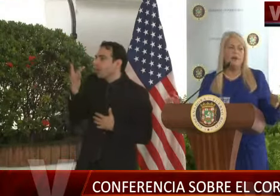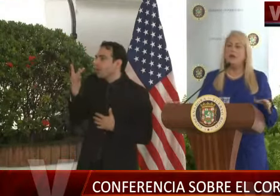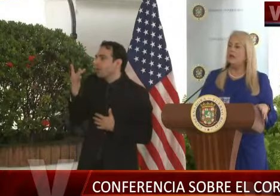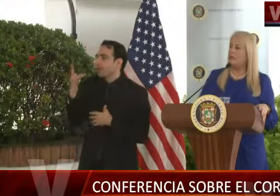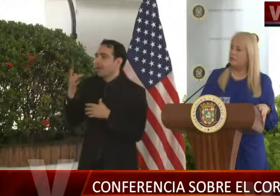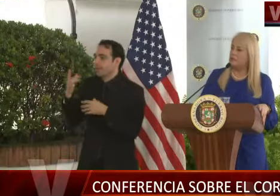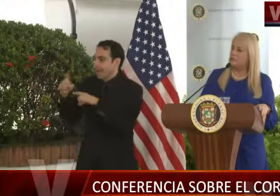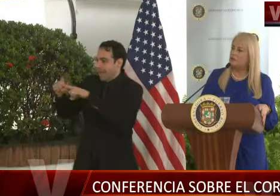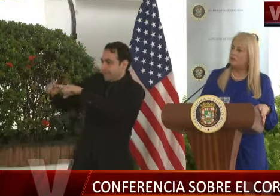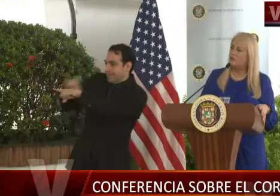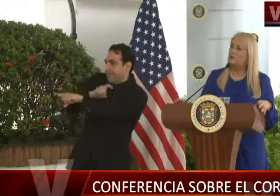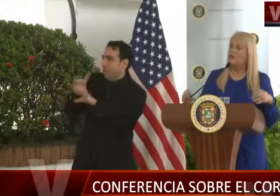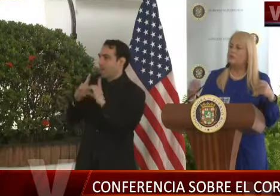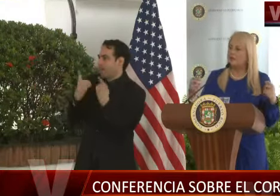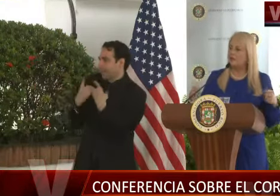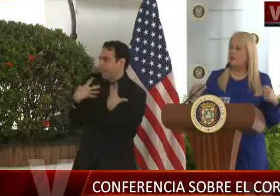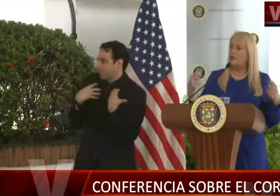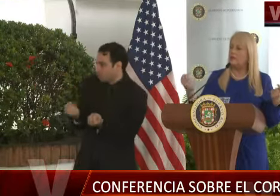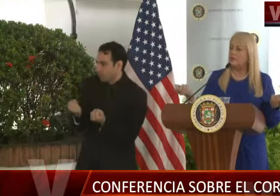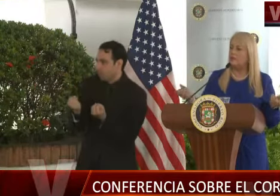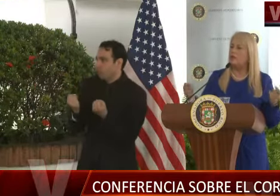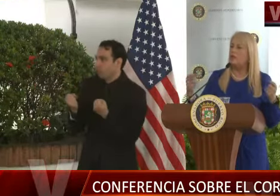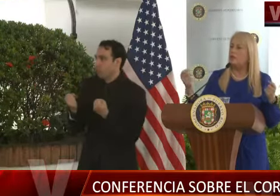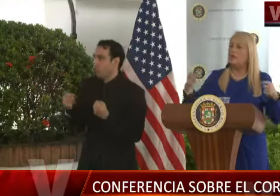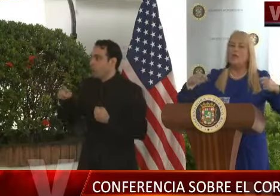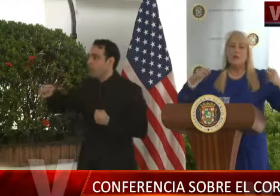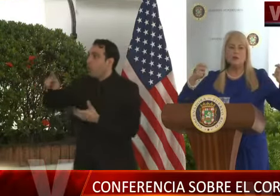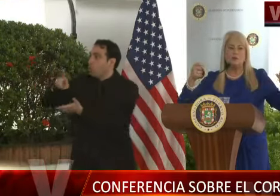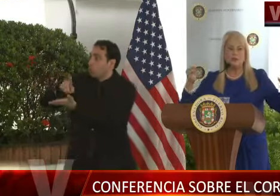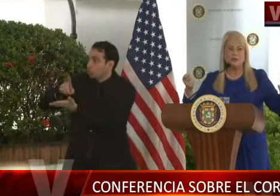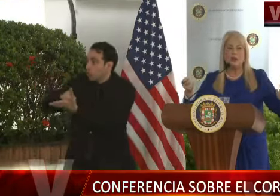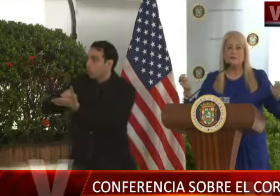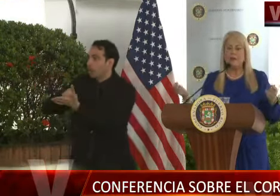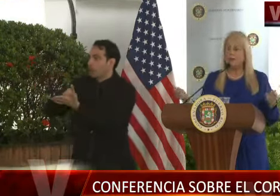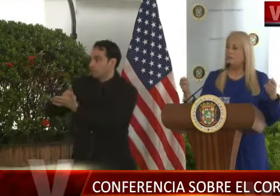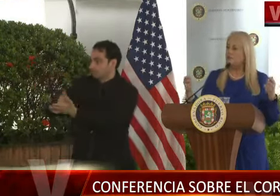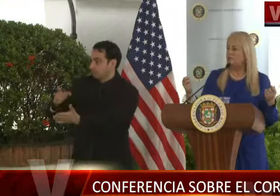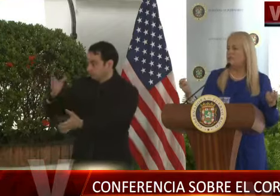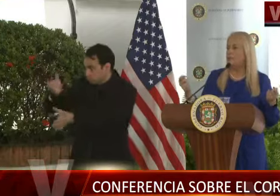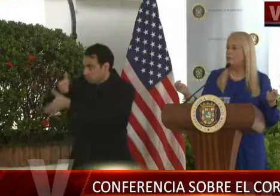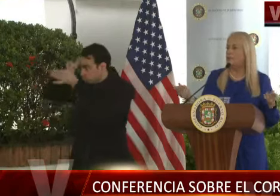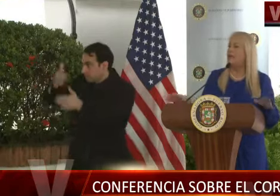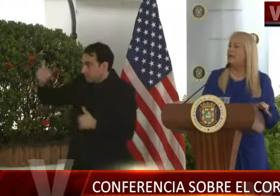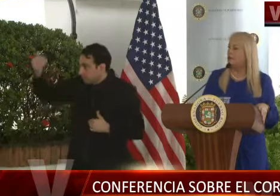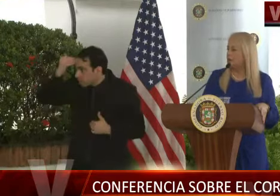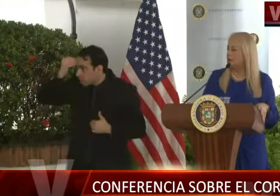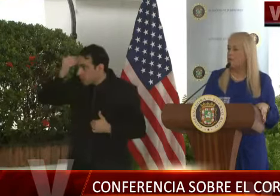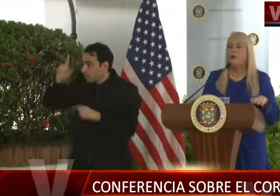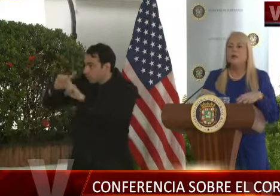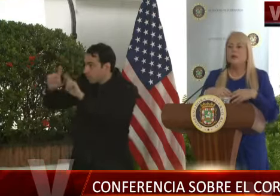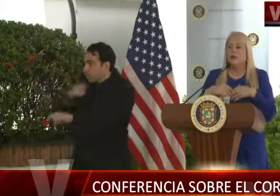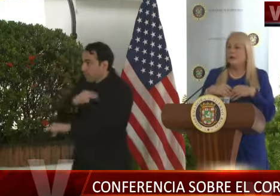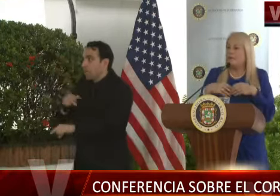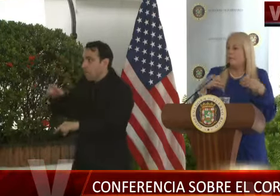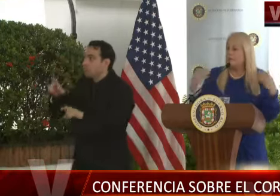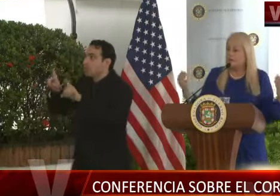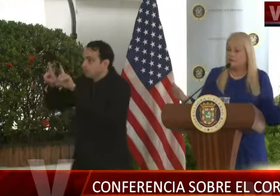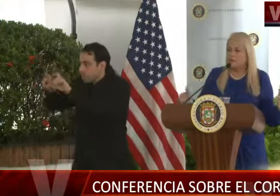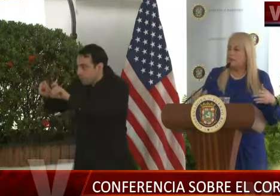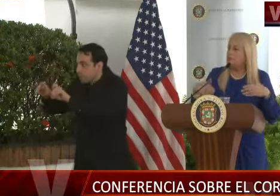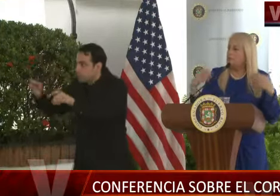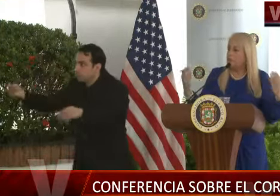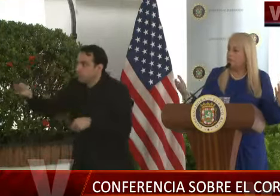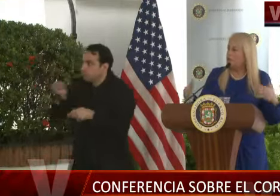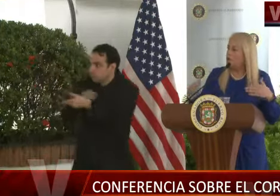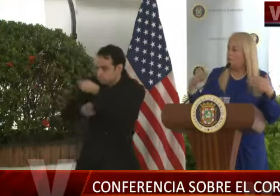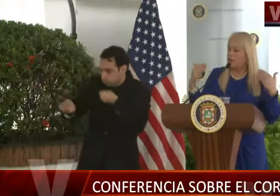llamado al Departamento de Salud y son las que los epidemiólogos y los personales médicos de los diferentes hospitales han tomado. En la medida